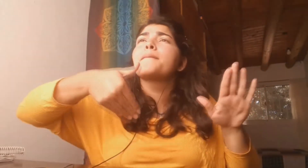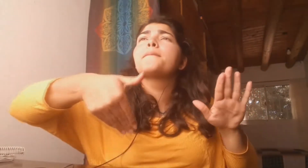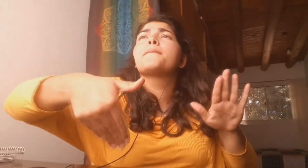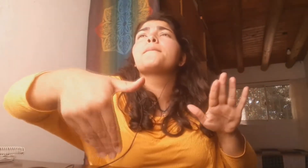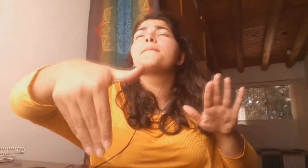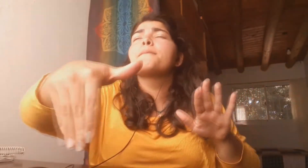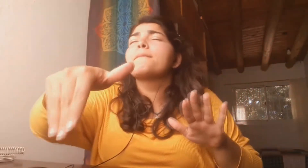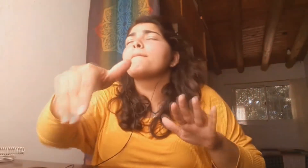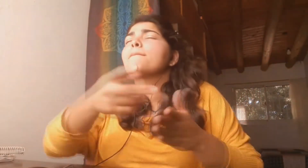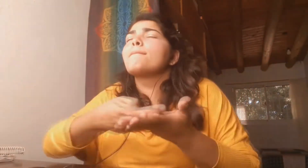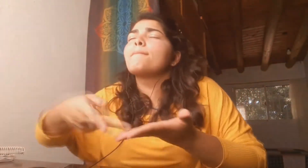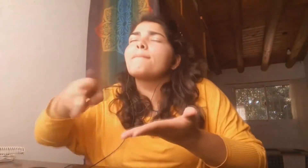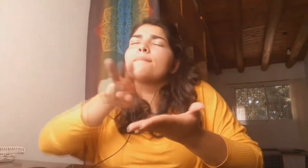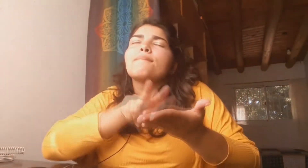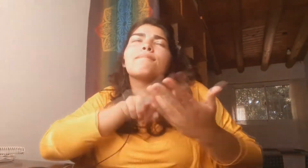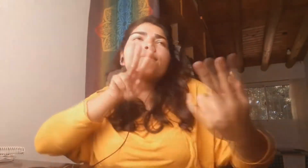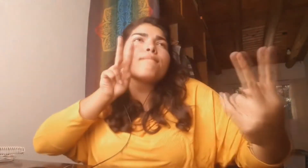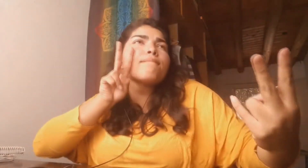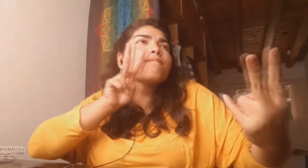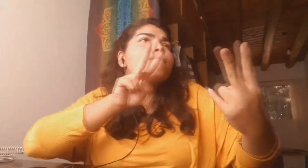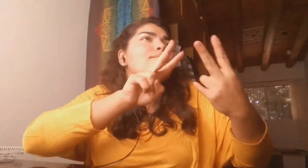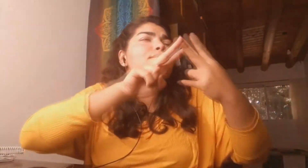de encontrarnos otra vez.